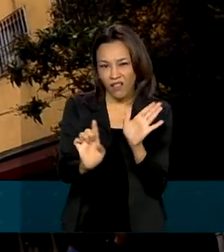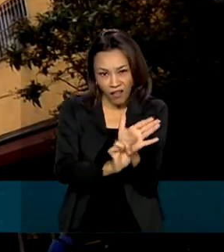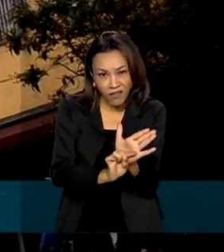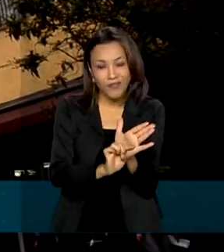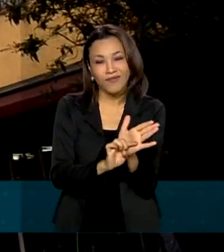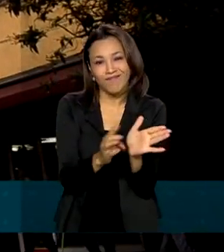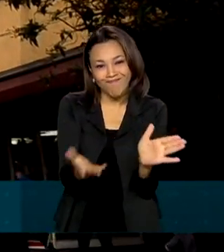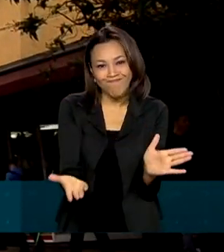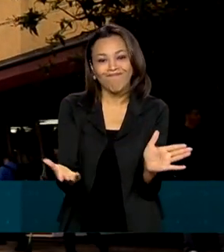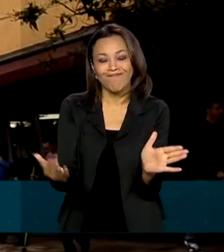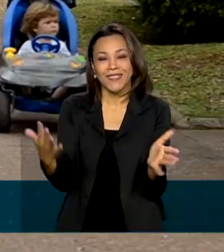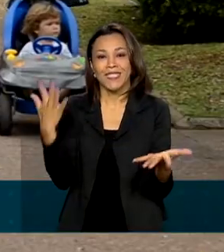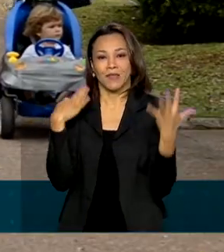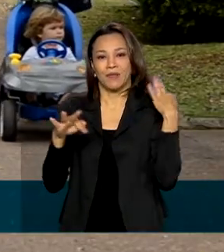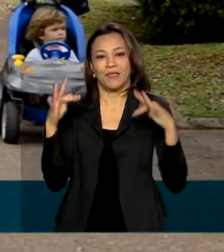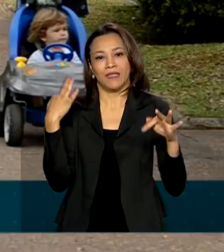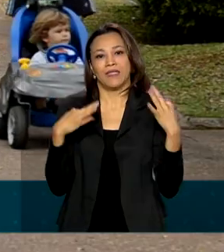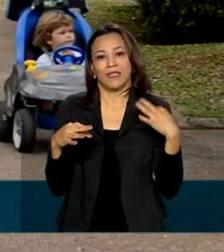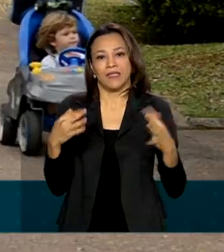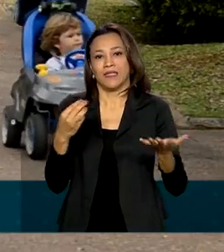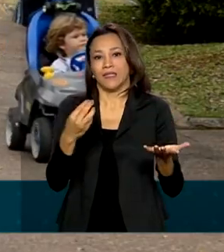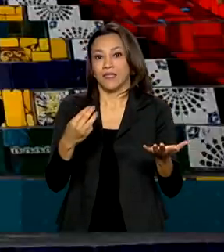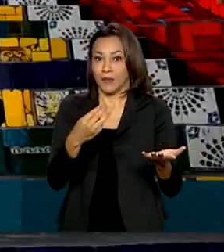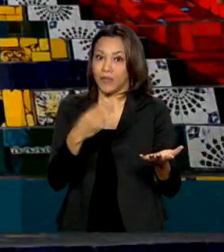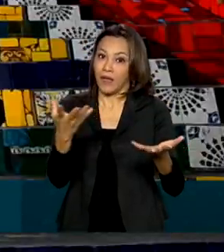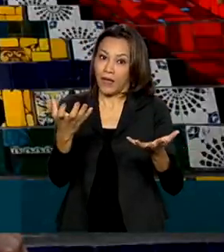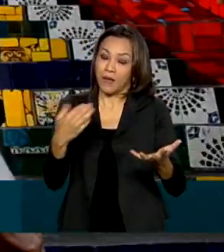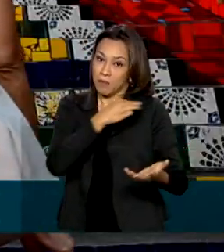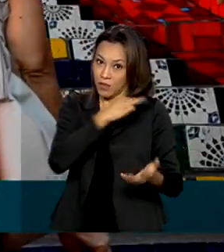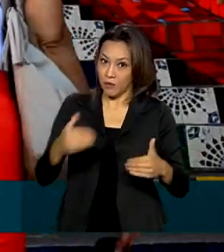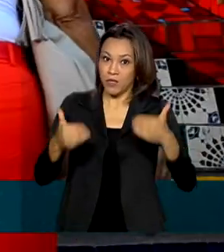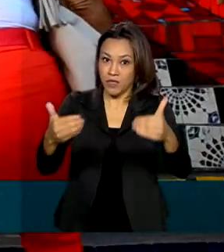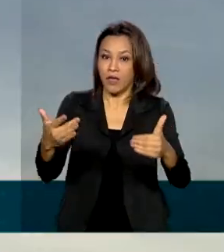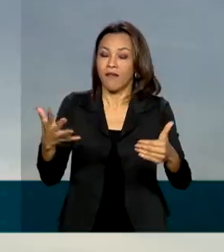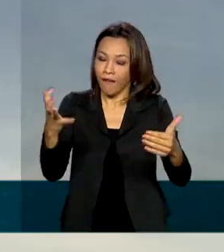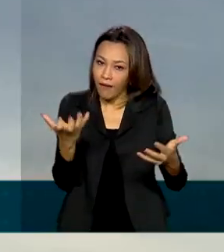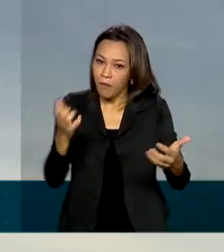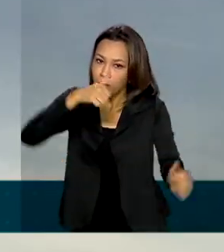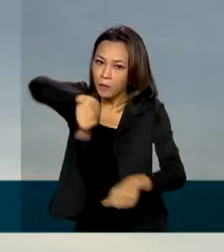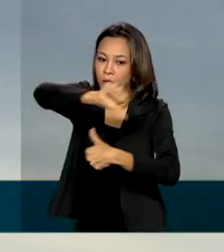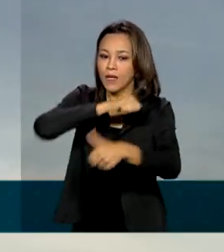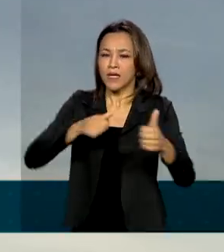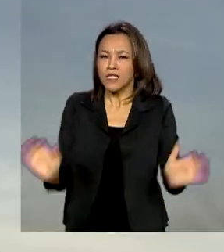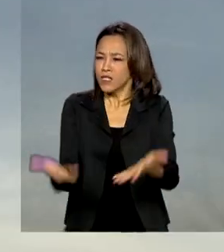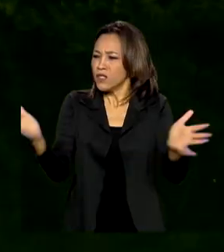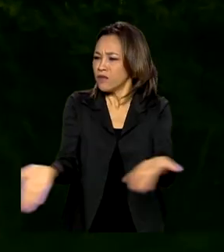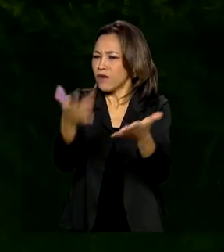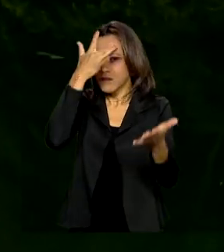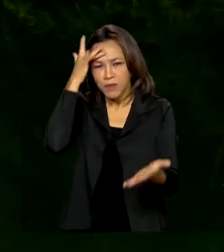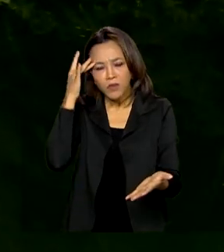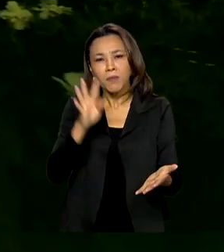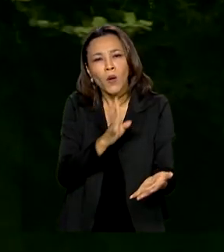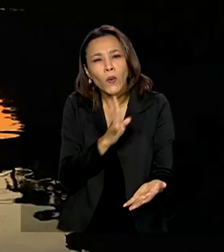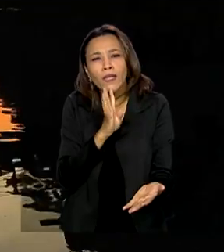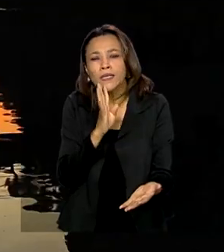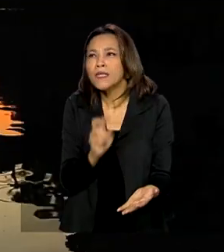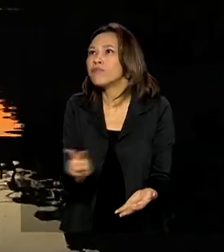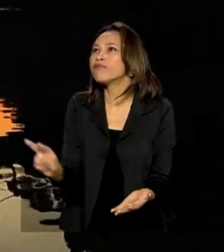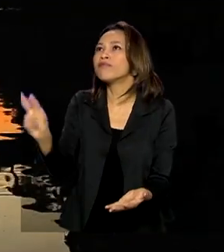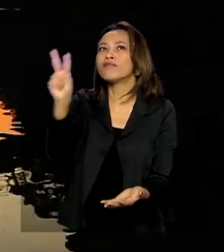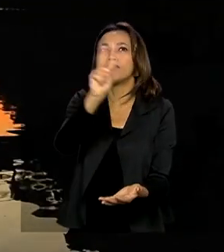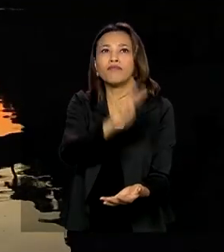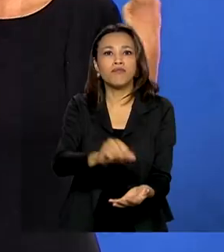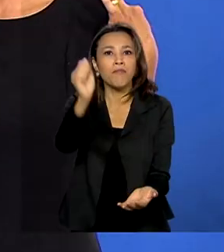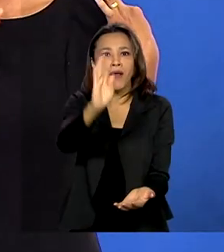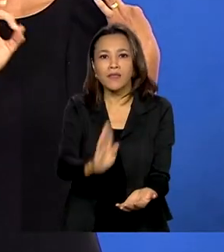que o Ministério do Turismo quer mudar. Incentivar o brasileiro a viajar e gastar aqui mesmo e conhecer as inúmeras belezas do país